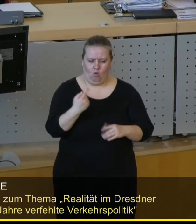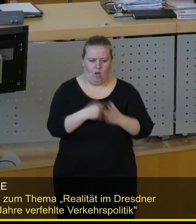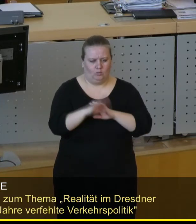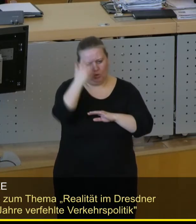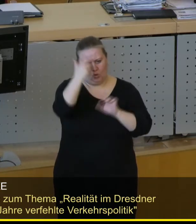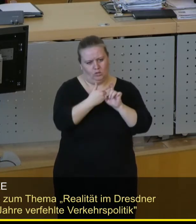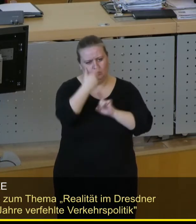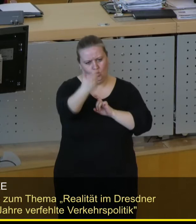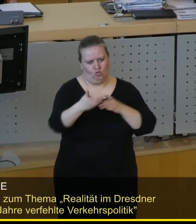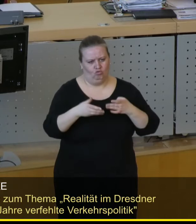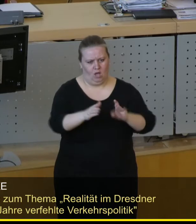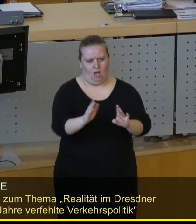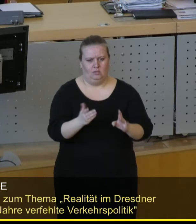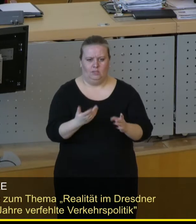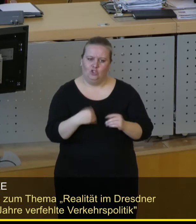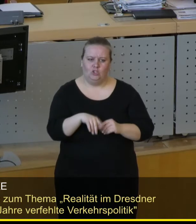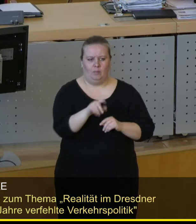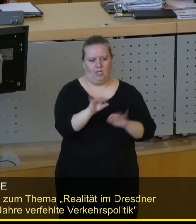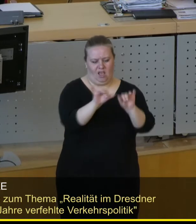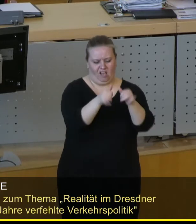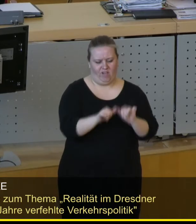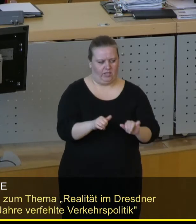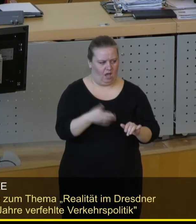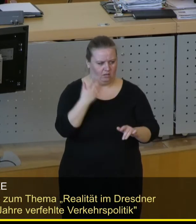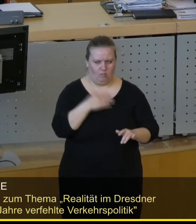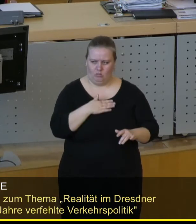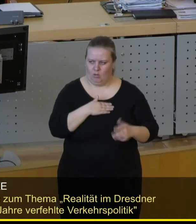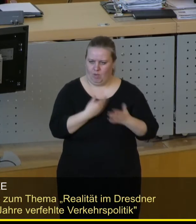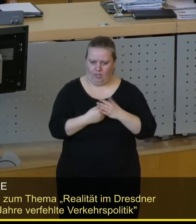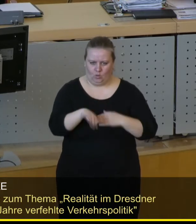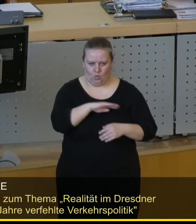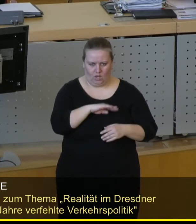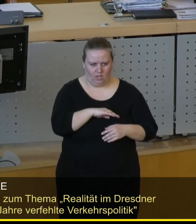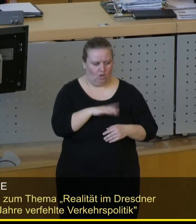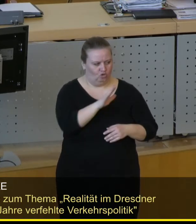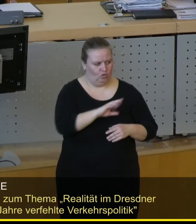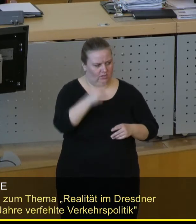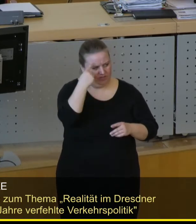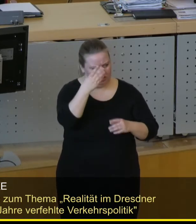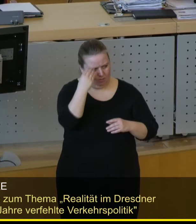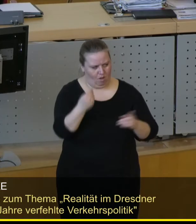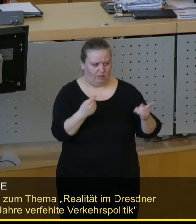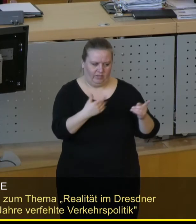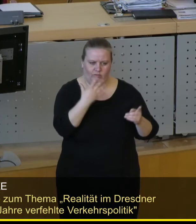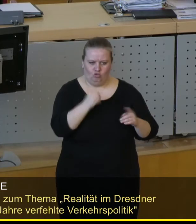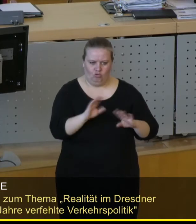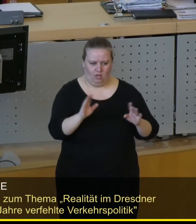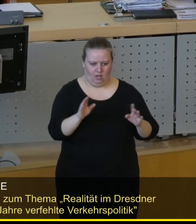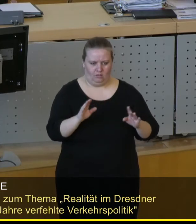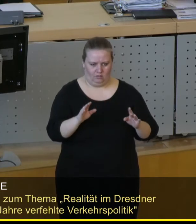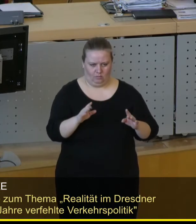Königsbrücker Straße eben nicht eine Minimalvariante, die vielleicht mein verehrter Kollege Dr. Schulte-Wissermann und dieser Herr Lichti vielleicht gerne gehabt hätte,